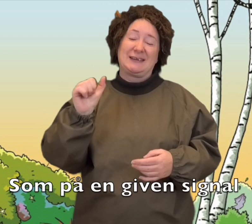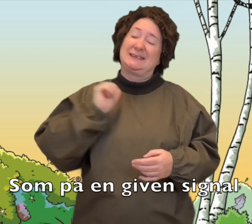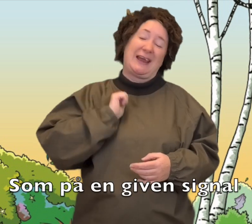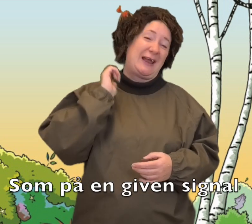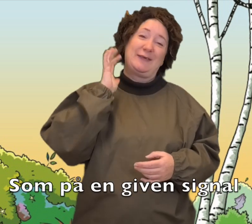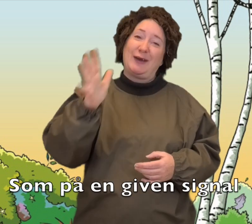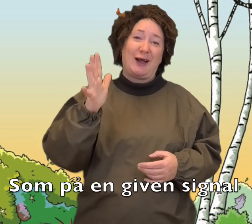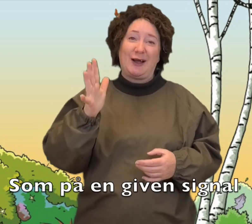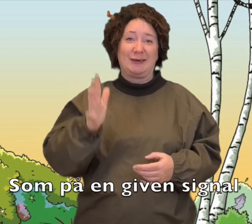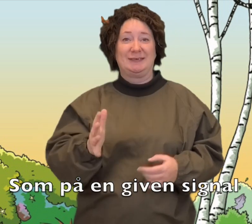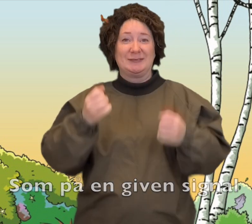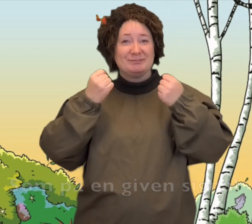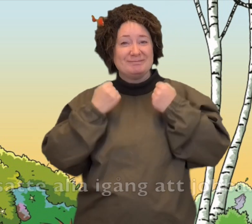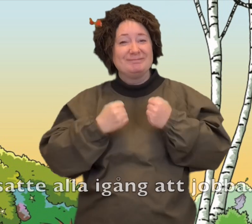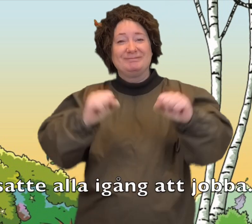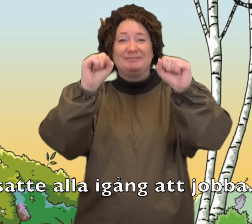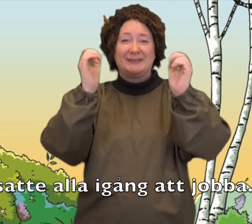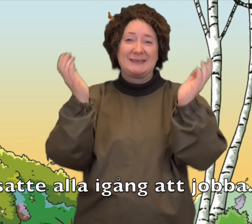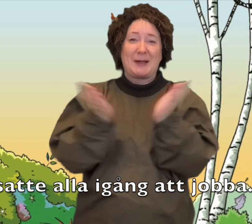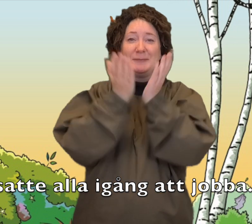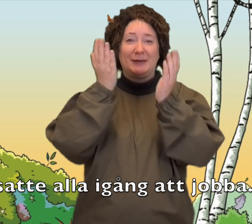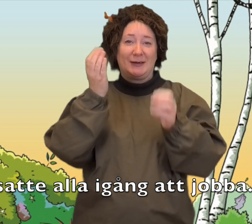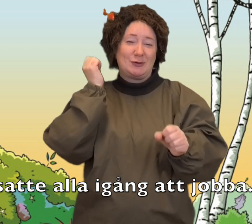signal satte alla igång och jobbade.